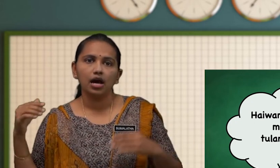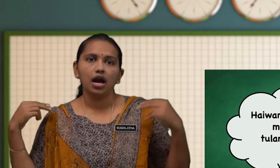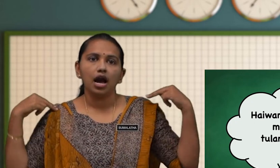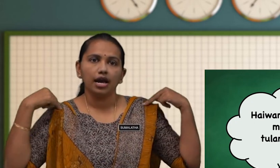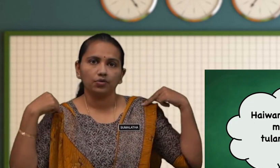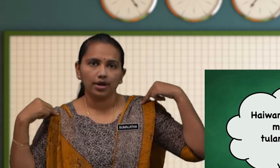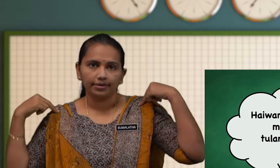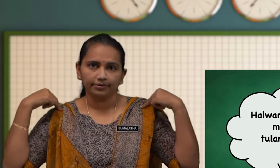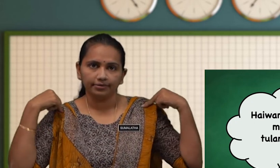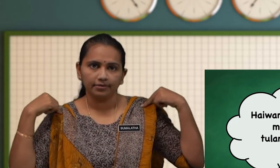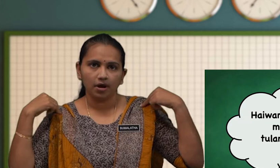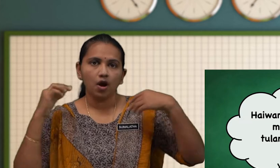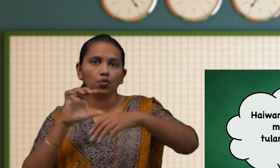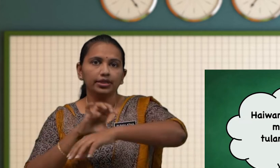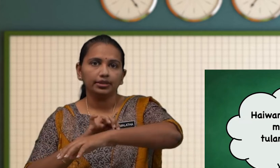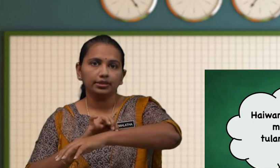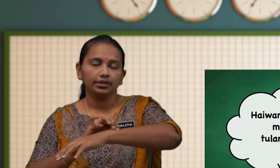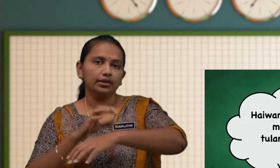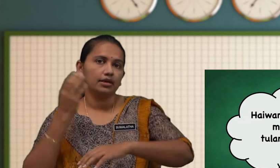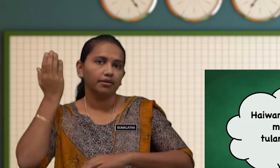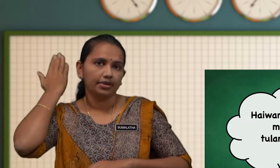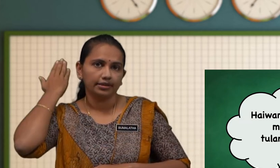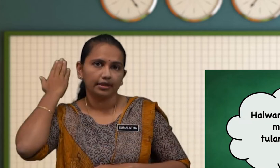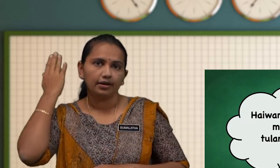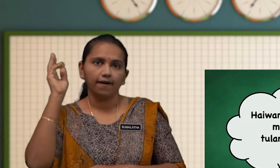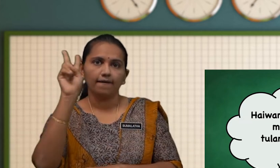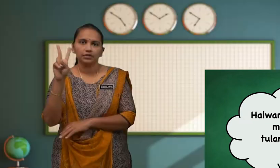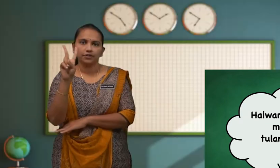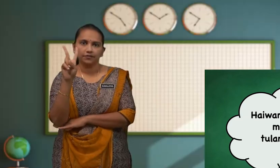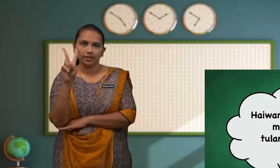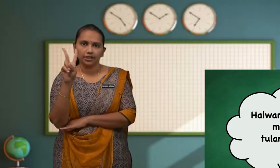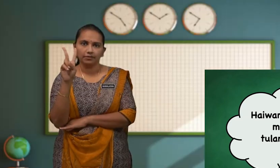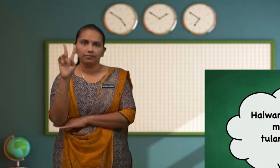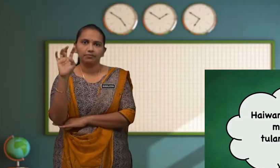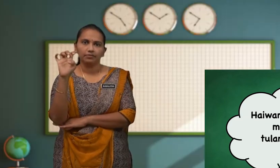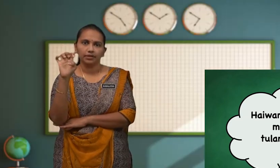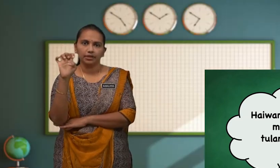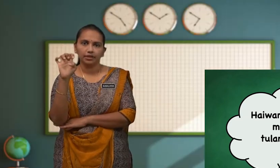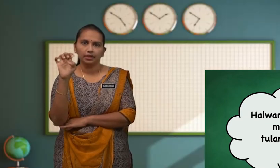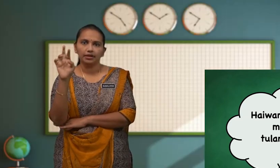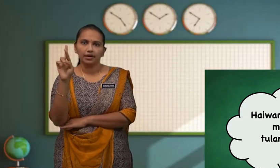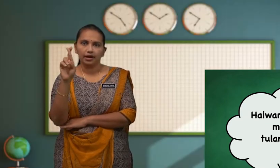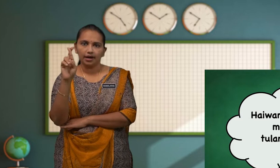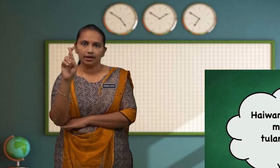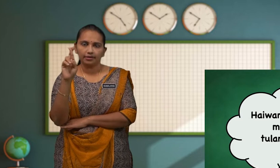Haiwan Berter Berata B B E R